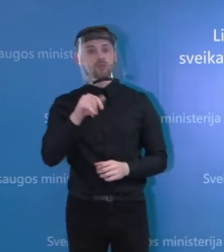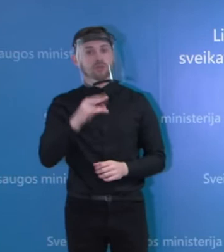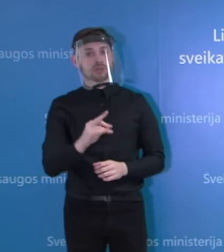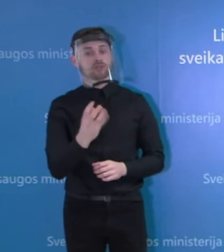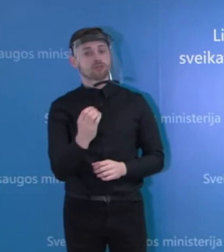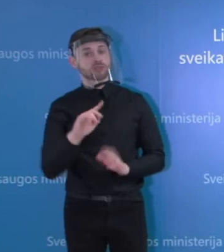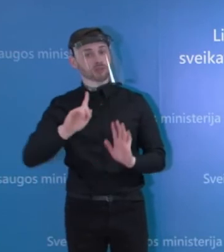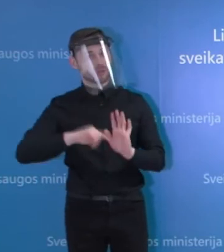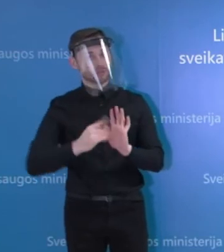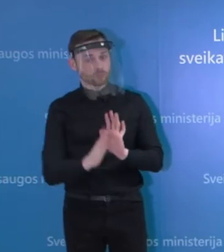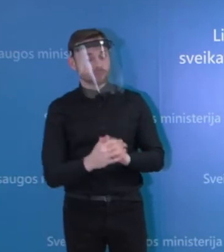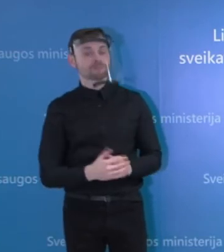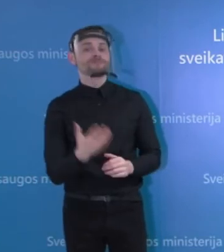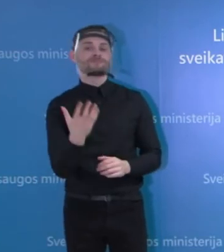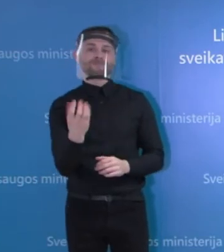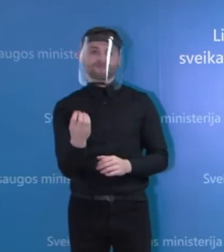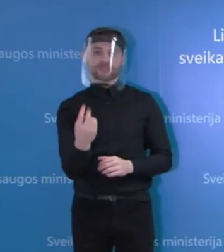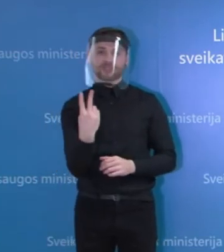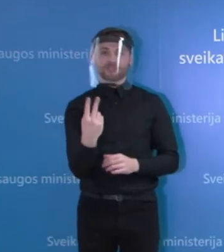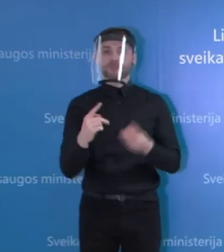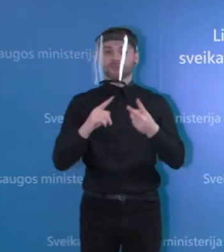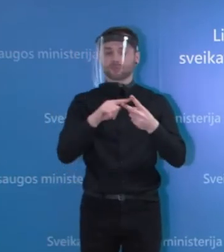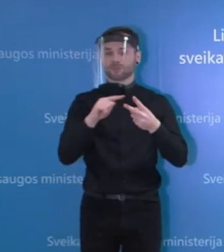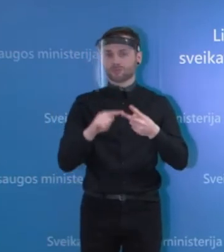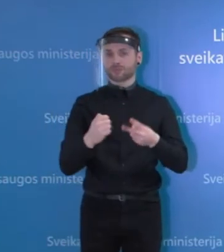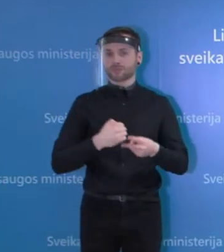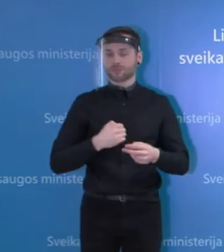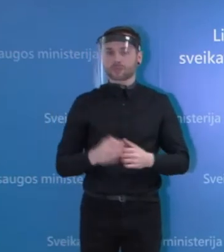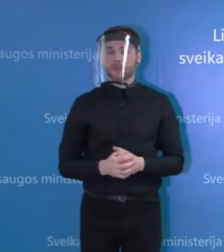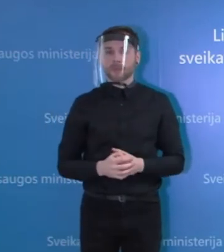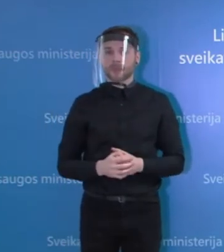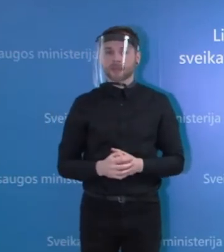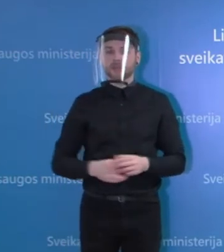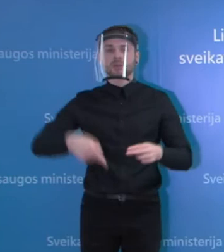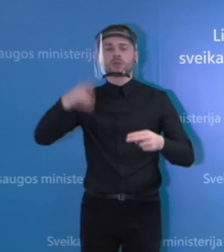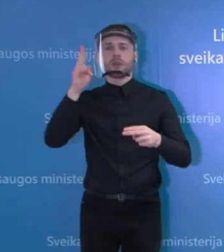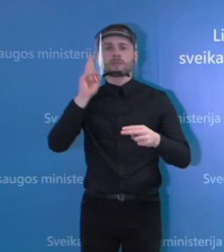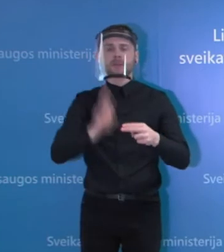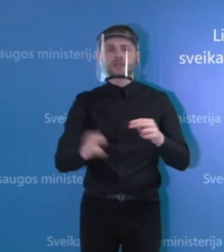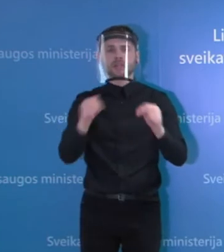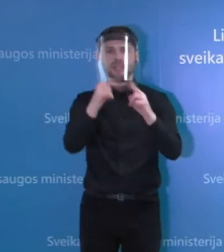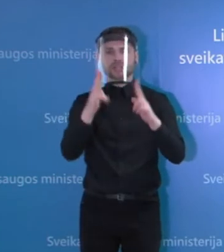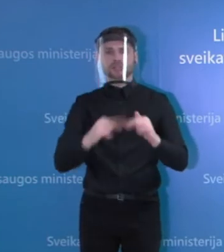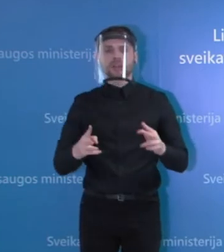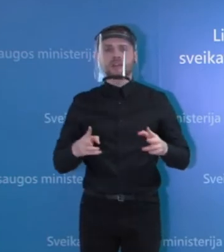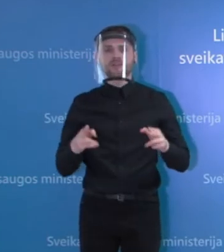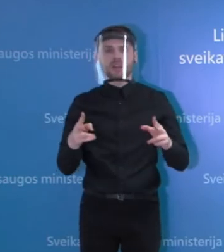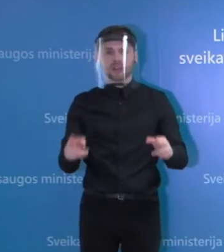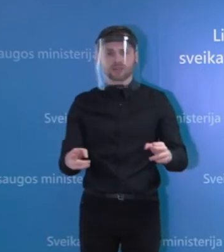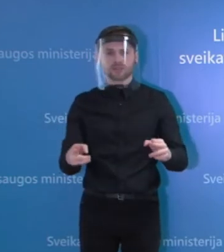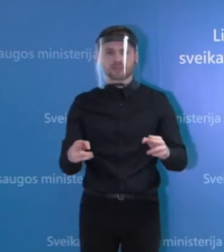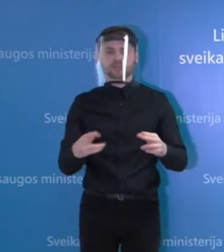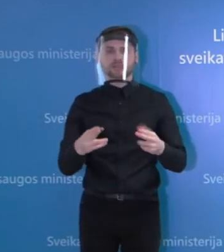klausimų? Taip, dar turiu du klausimus. Kuo reventis buvo priimtas sprendimas keisti nacionalinio vėžio instituto